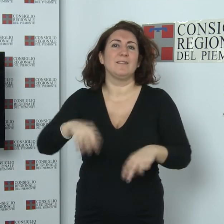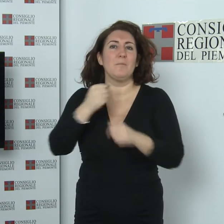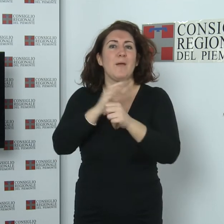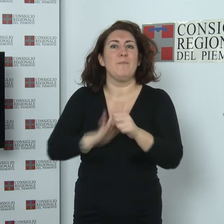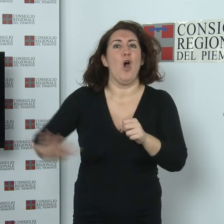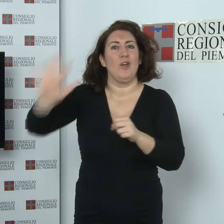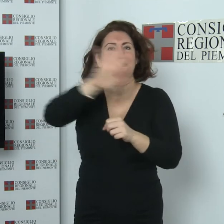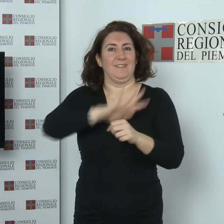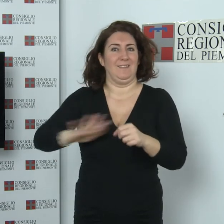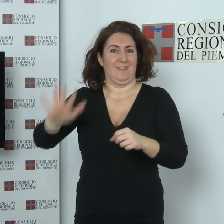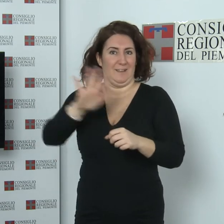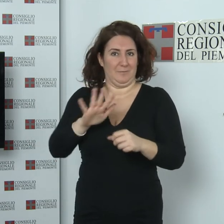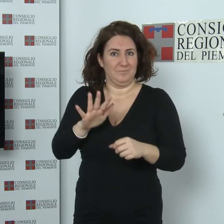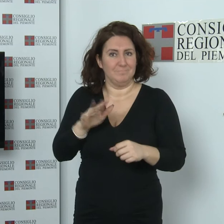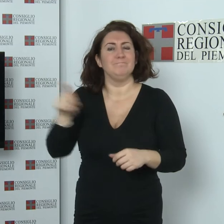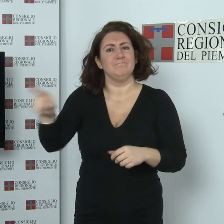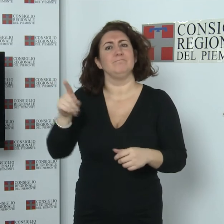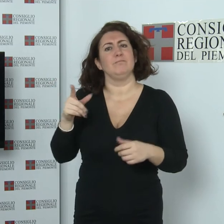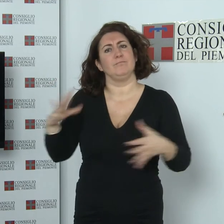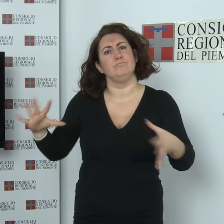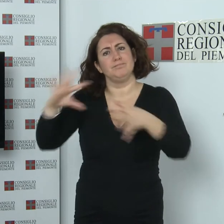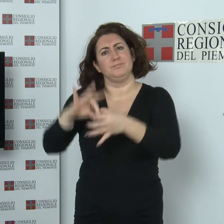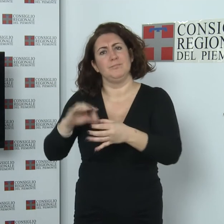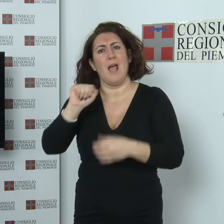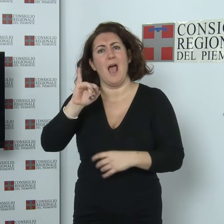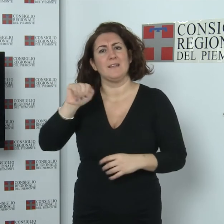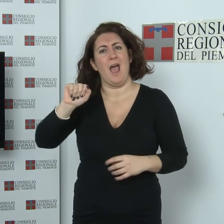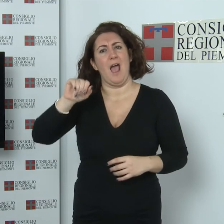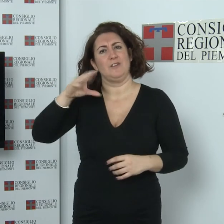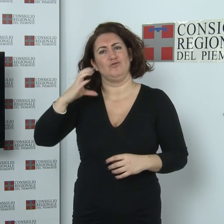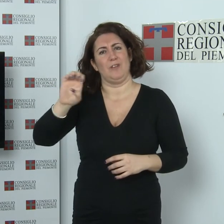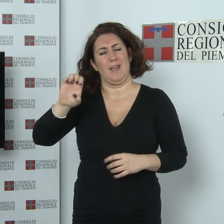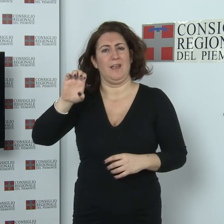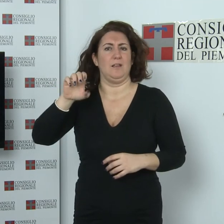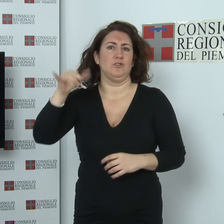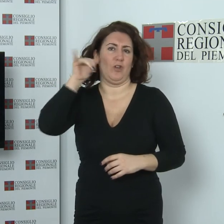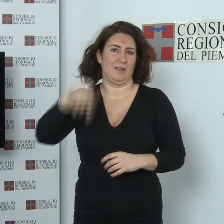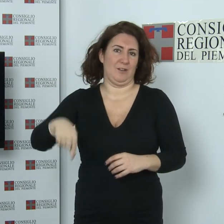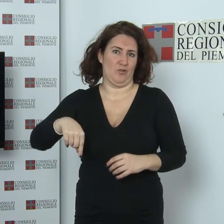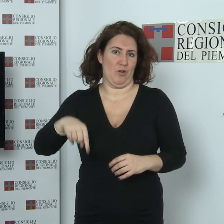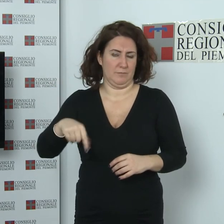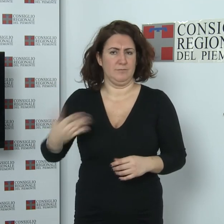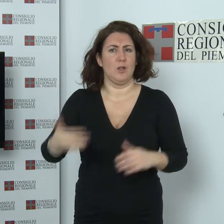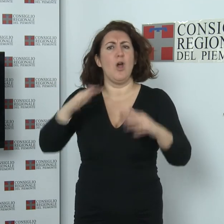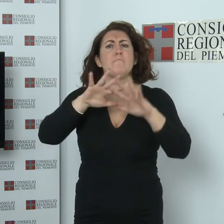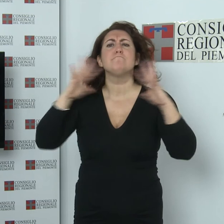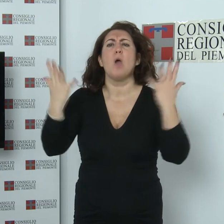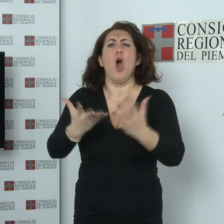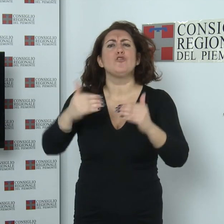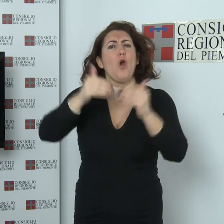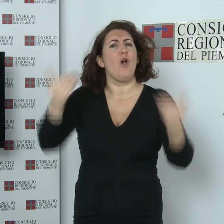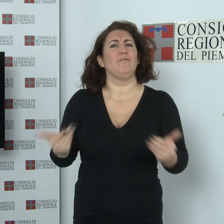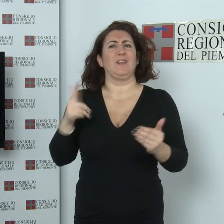promossa dal Consiglio regionale in collaborazione con Ajace Torino, quest'anno è dedicata a Un mondo senza confini, storie di vita tra